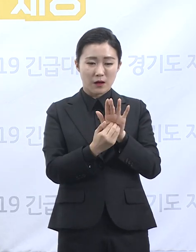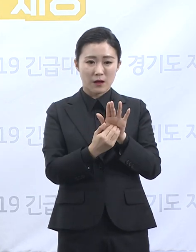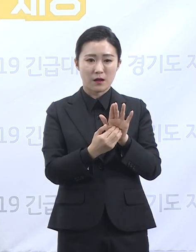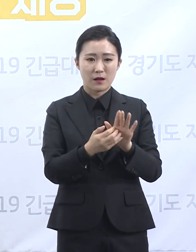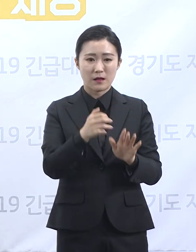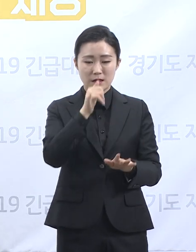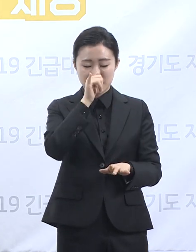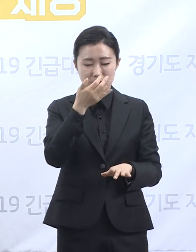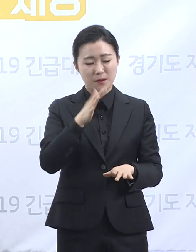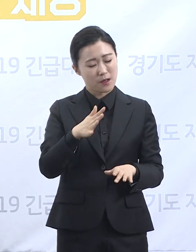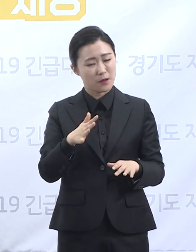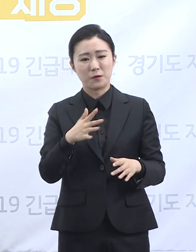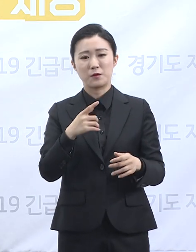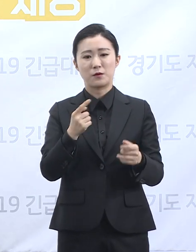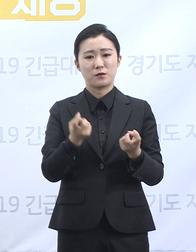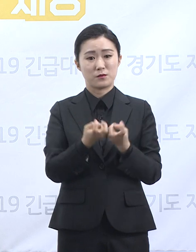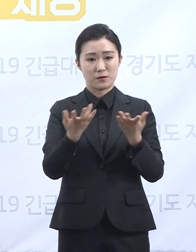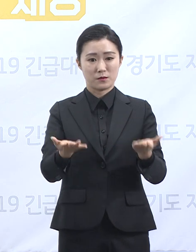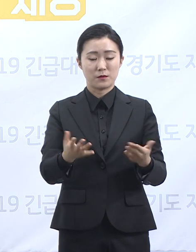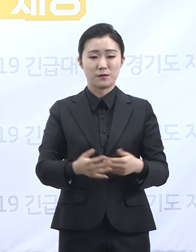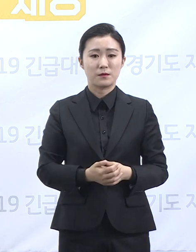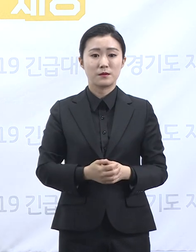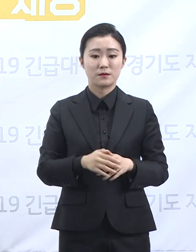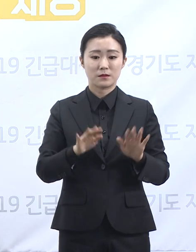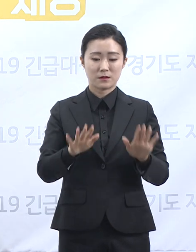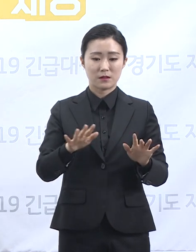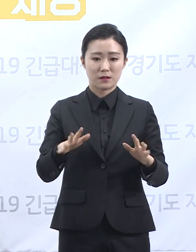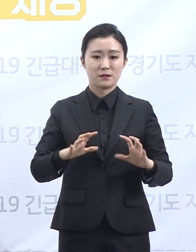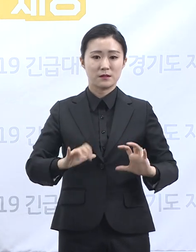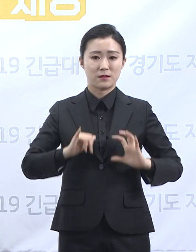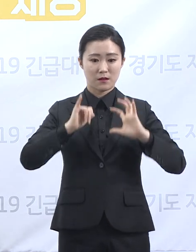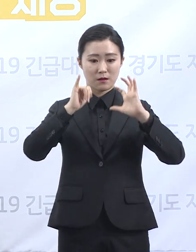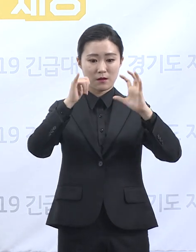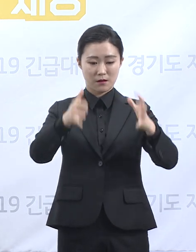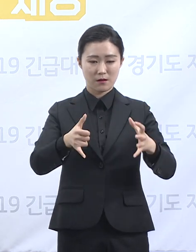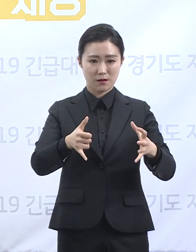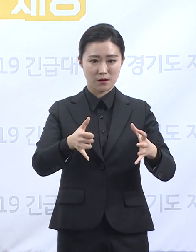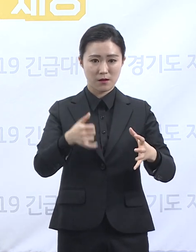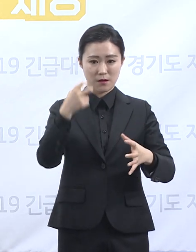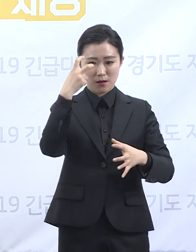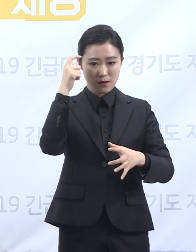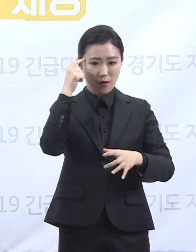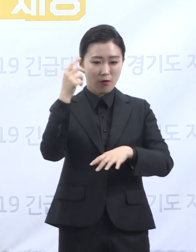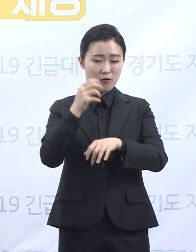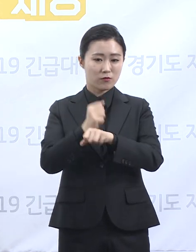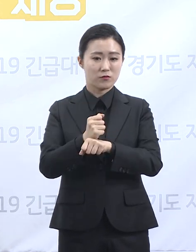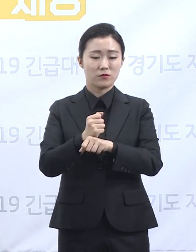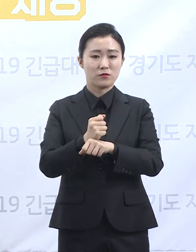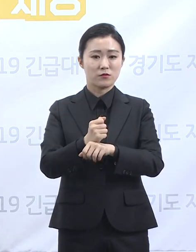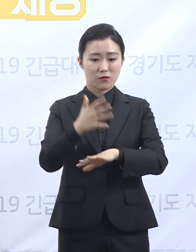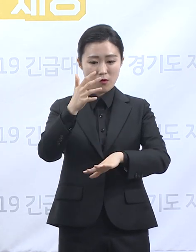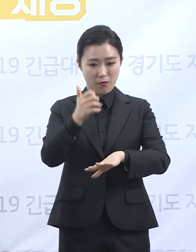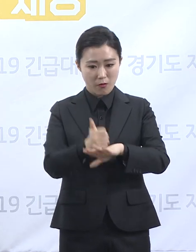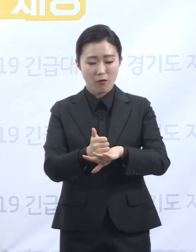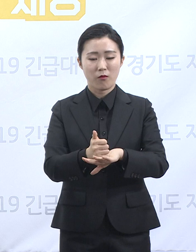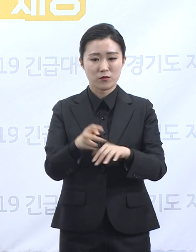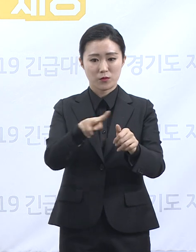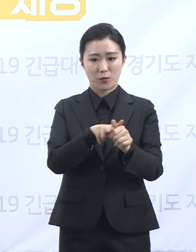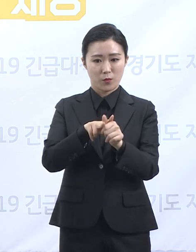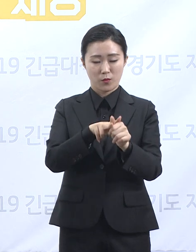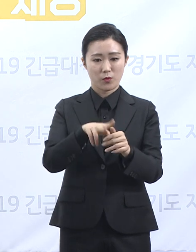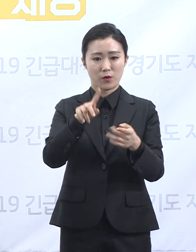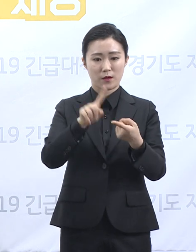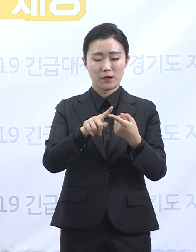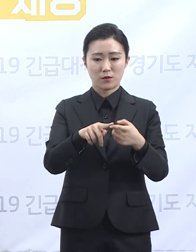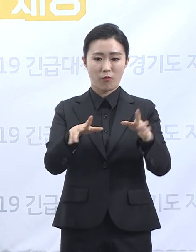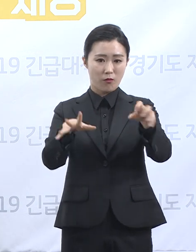전 세계의 다양한 경험과 연구를 통해 과학적 사실들이 많이 밝혀졌습니다. 축적된 지식에 맞춰 대응 방법과